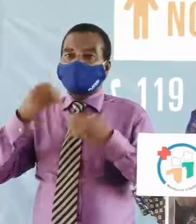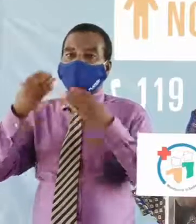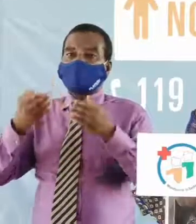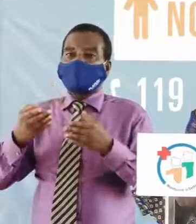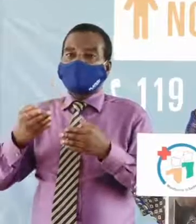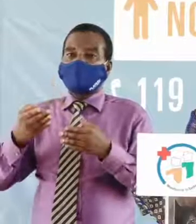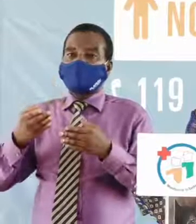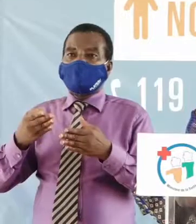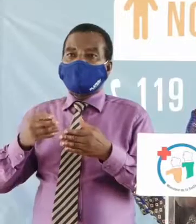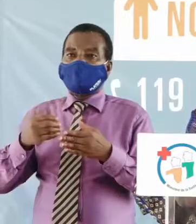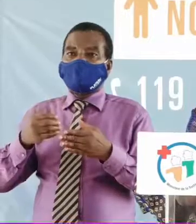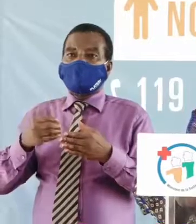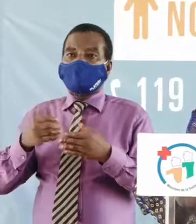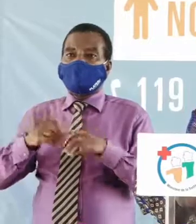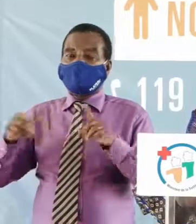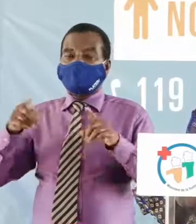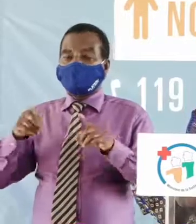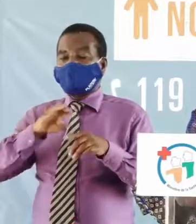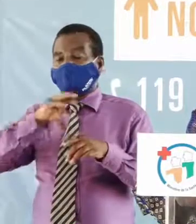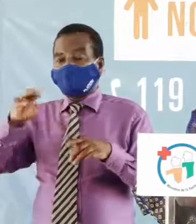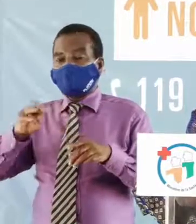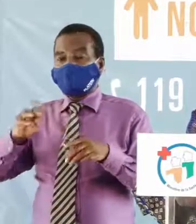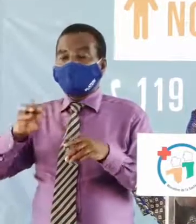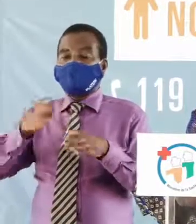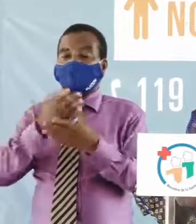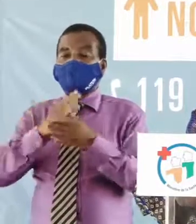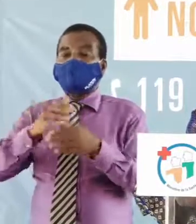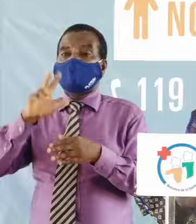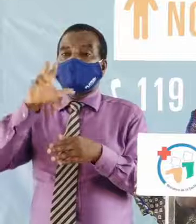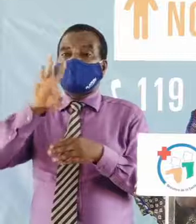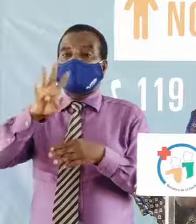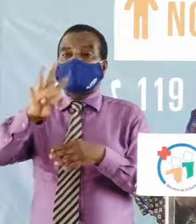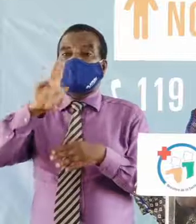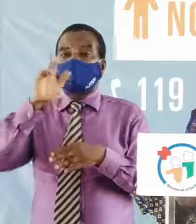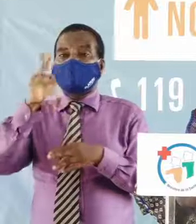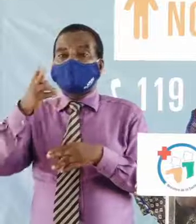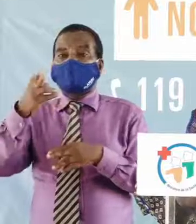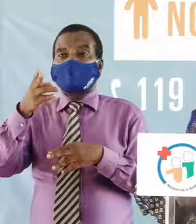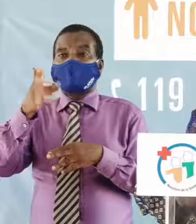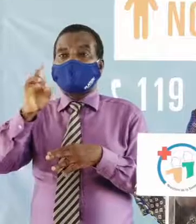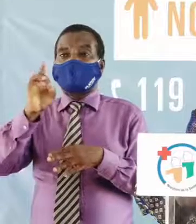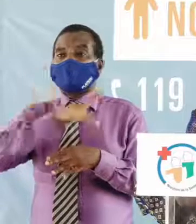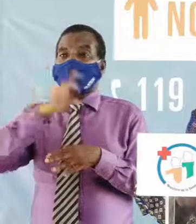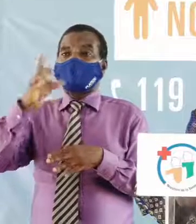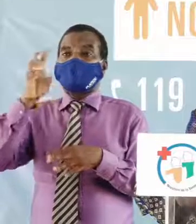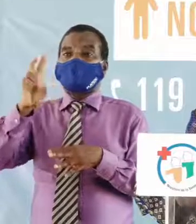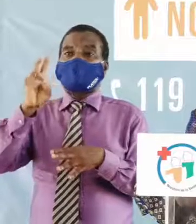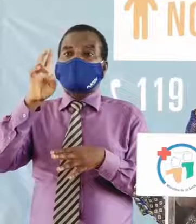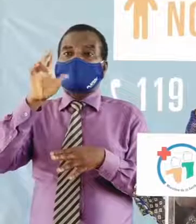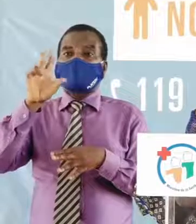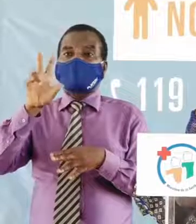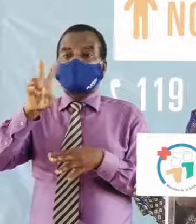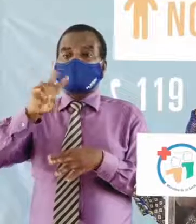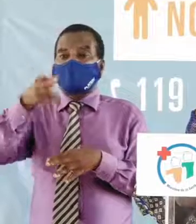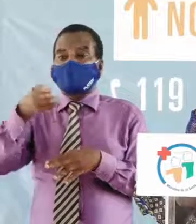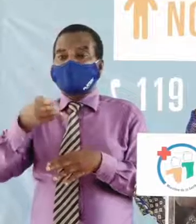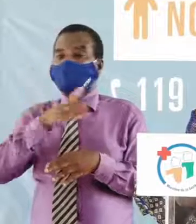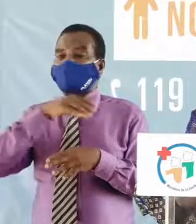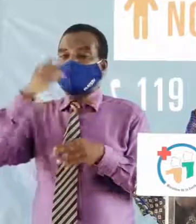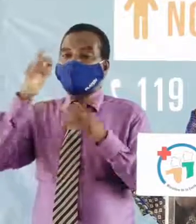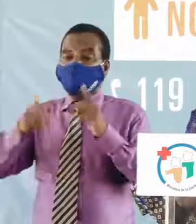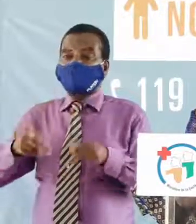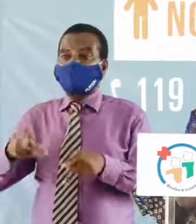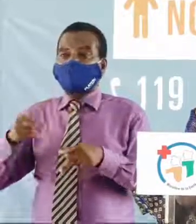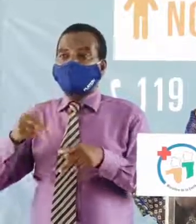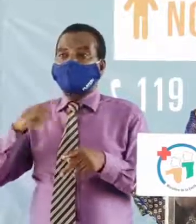situ ou immédiatement, mais en moyenne entre 48 et 72 heures. Les personnes testées COVID-19 positives sont